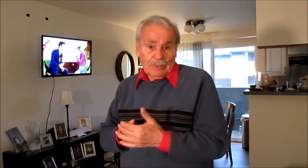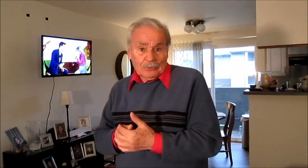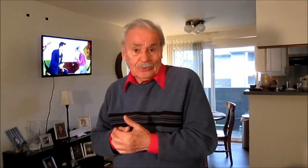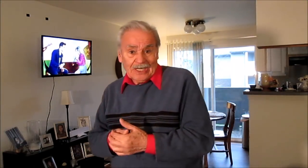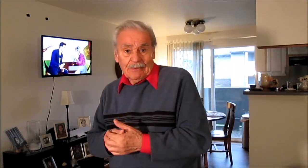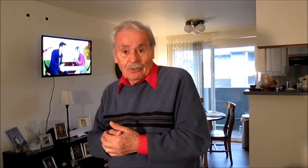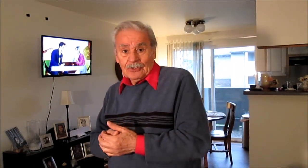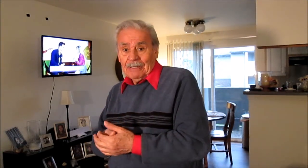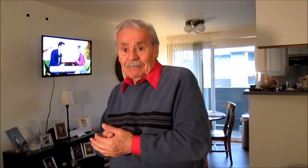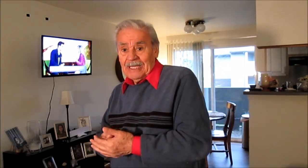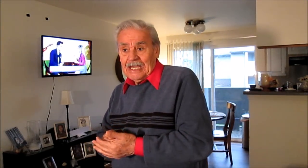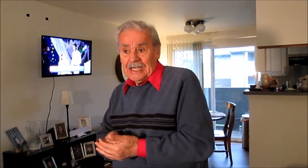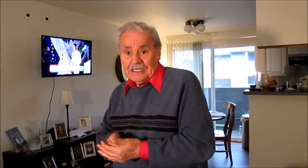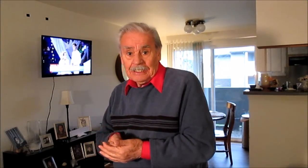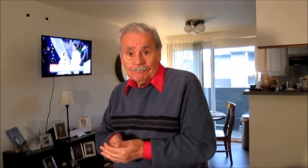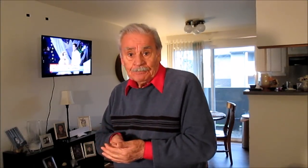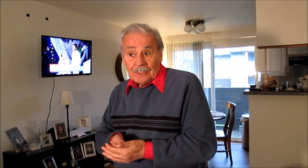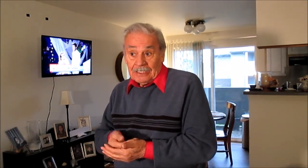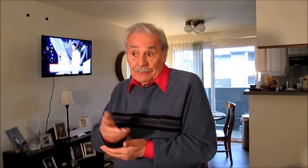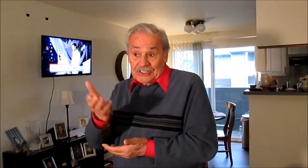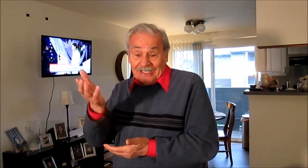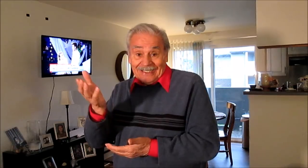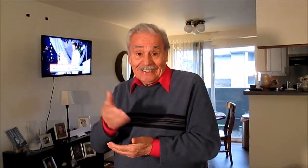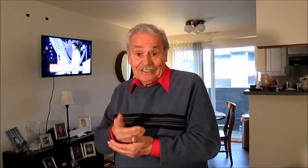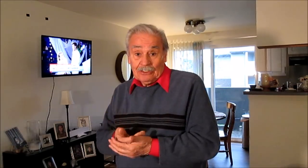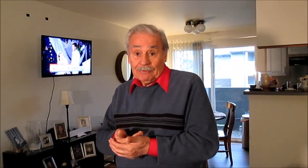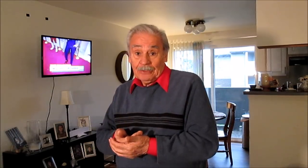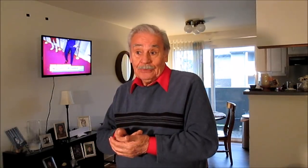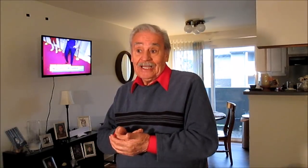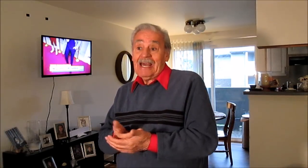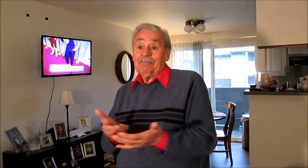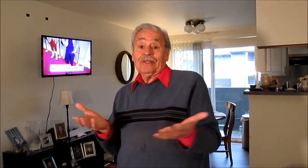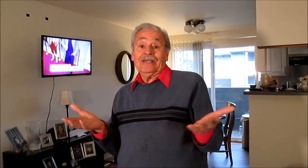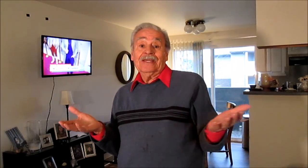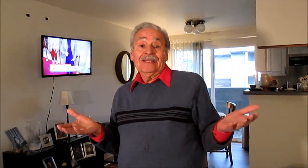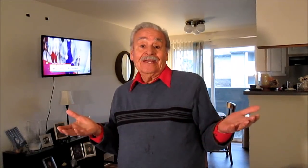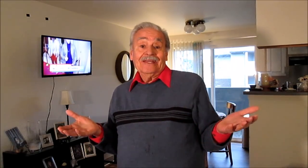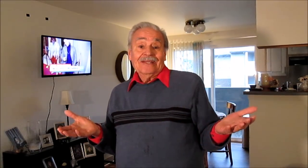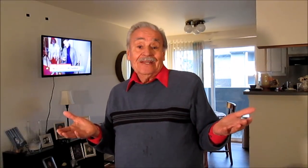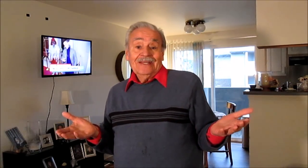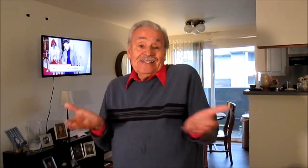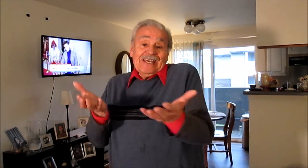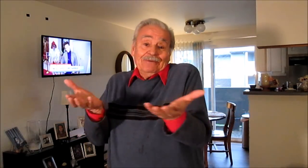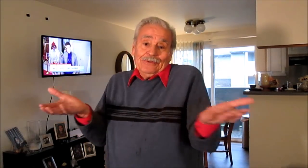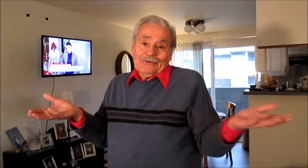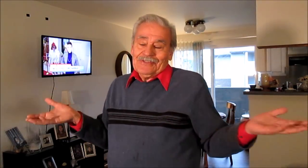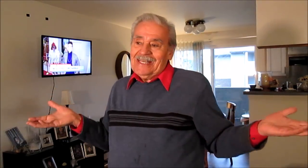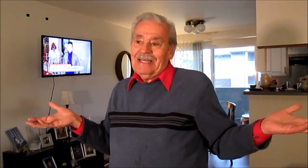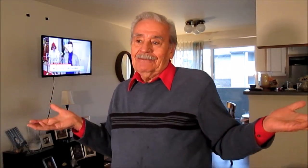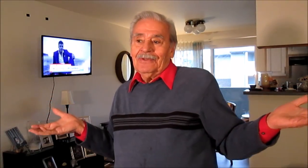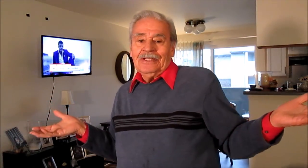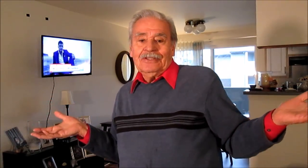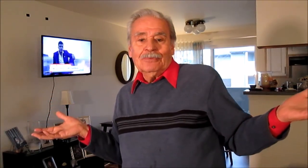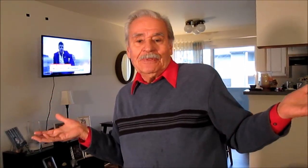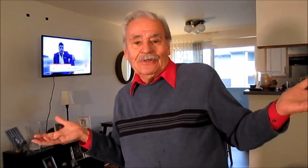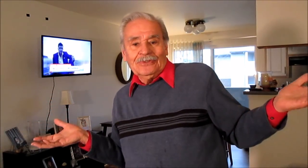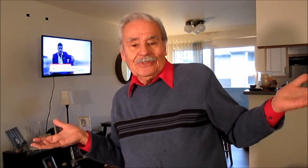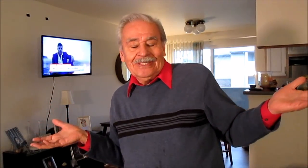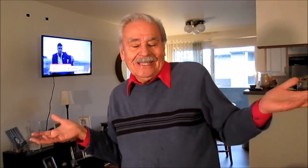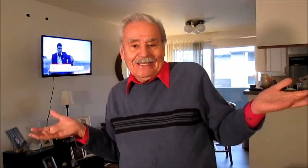preguntarás vos también y mucha gente se lo preguntará porque esa curiosidad de uno de estúpido que uno tiene,